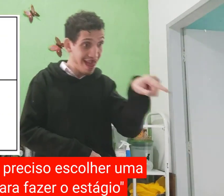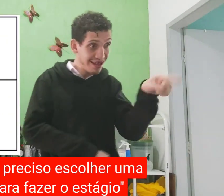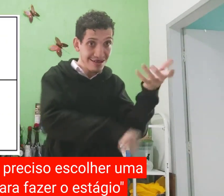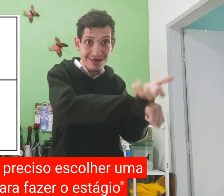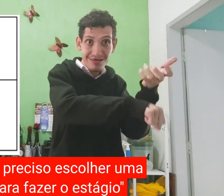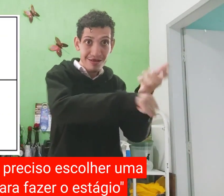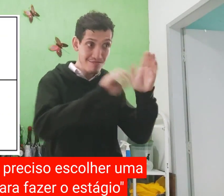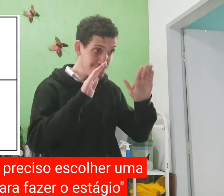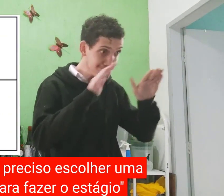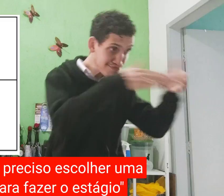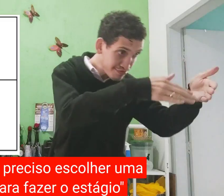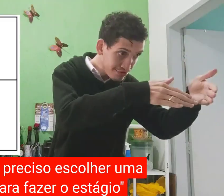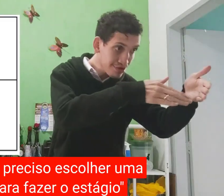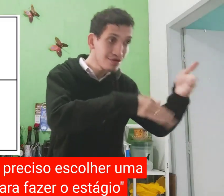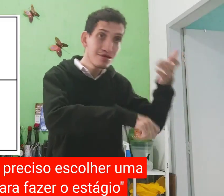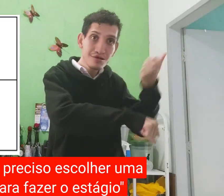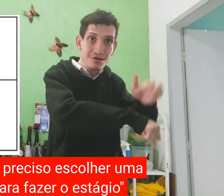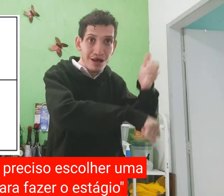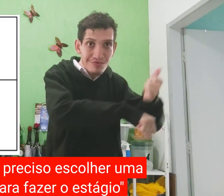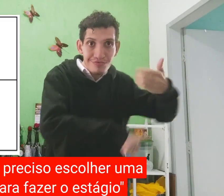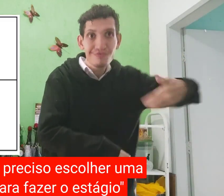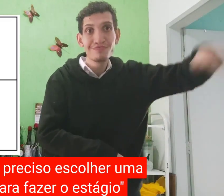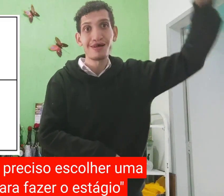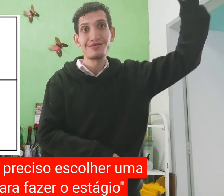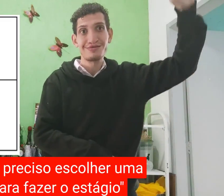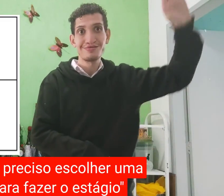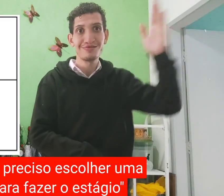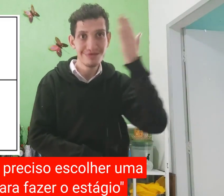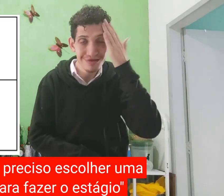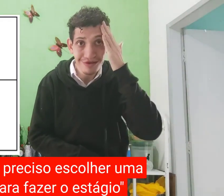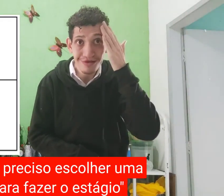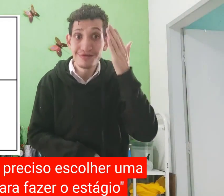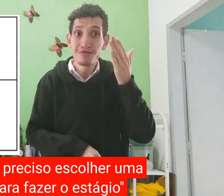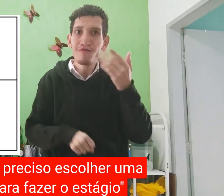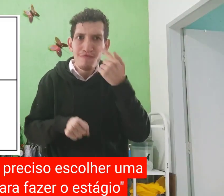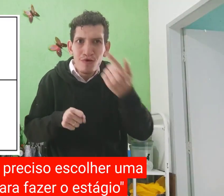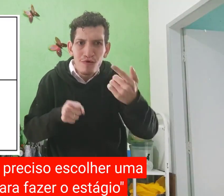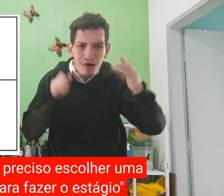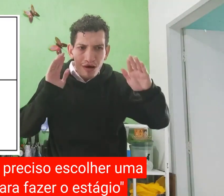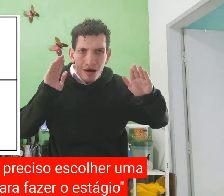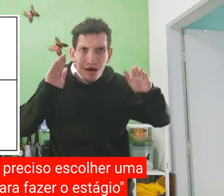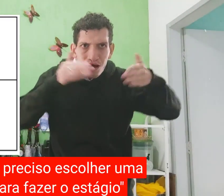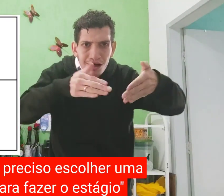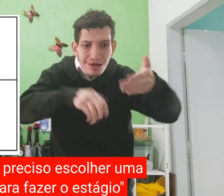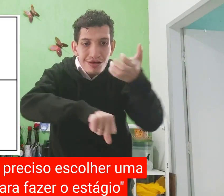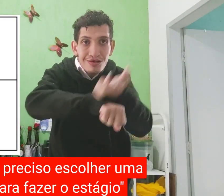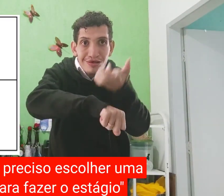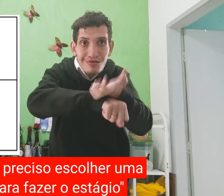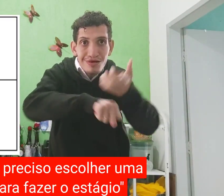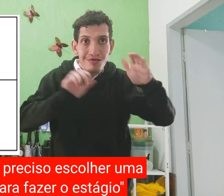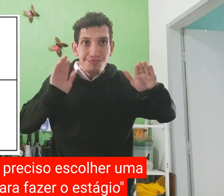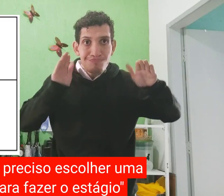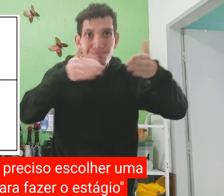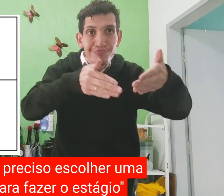Ele, essa disciplina específica, estágio vai. Entendeu? Viu? Esse sinal.